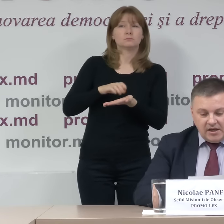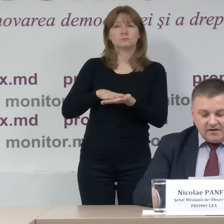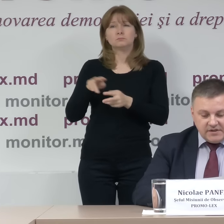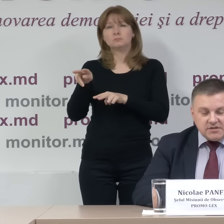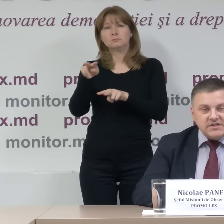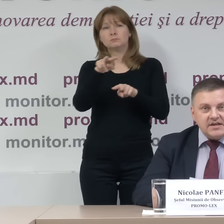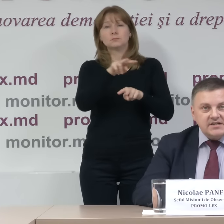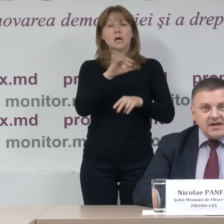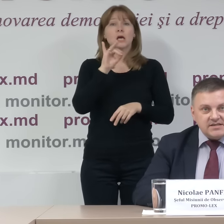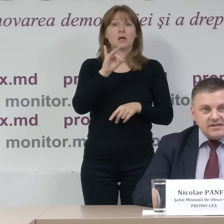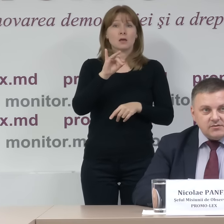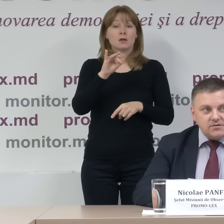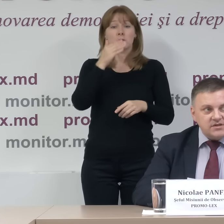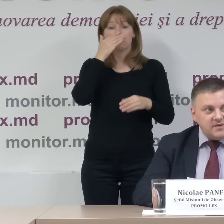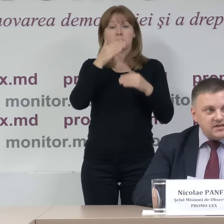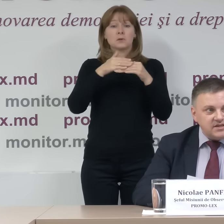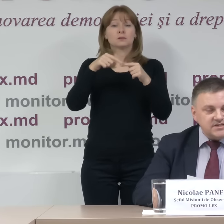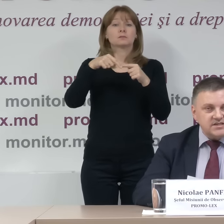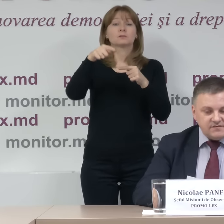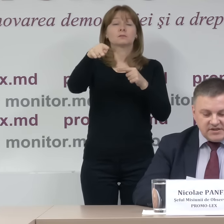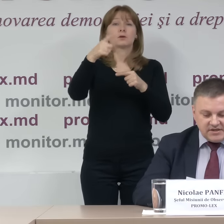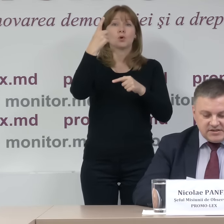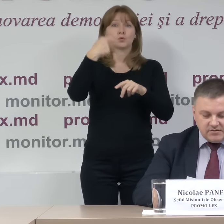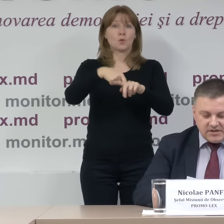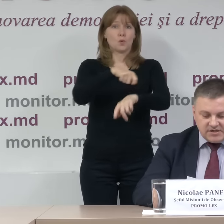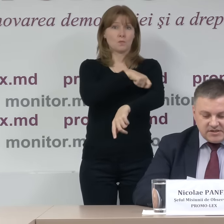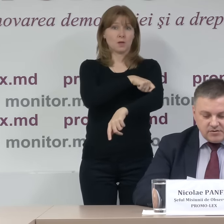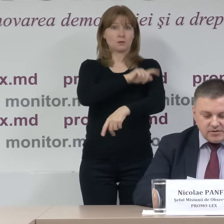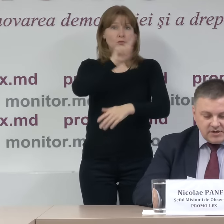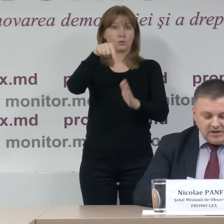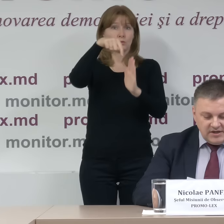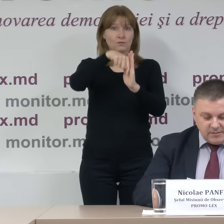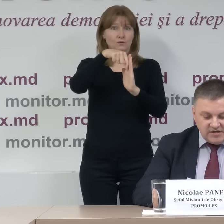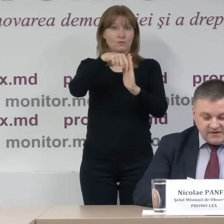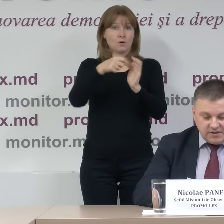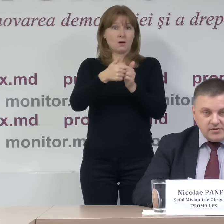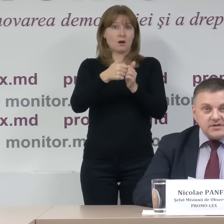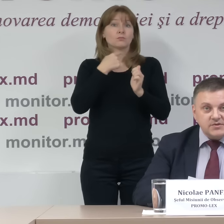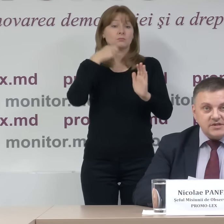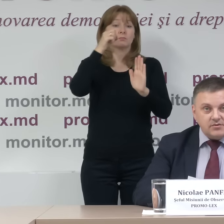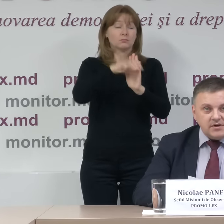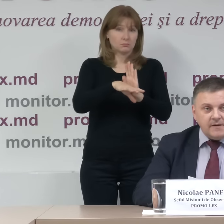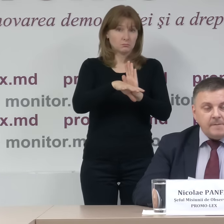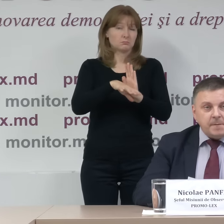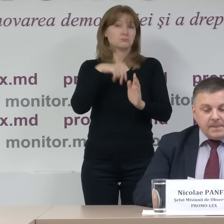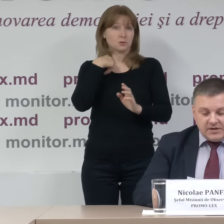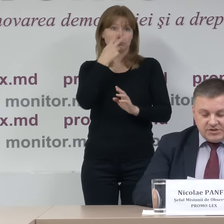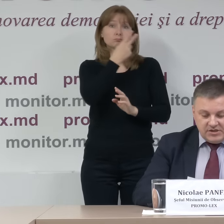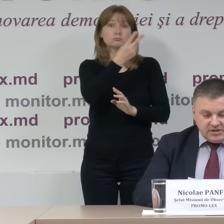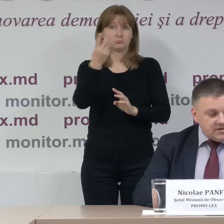Aflându-se în rază de 100 de metri de la secția de votare, desigur că aceste lucruri le-am calificat corespunzător.